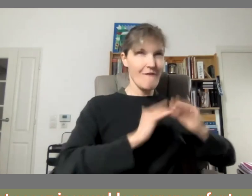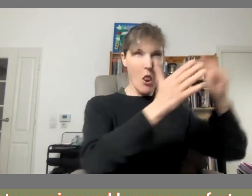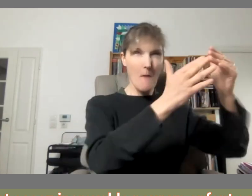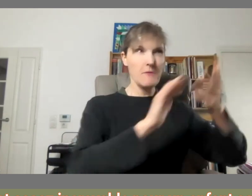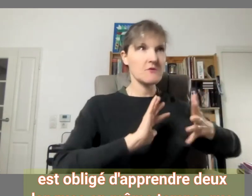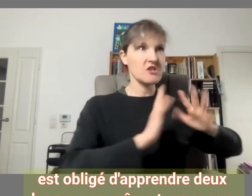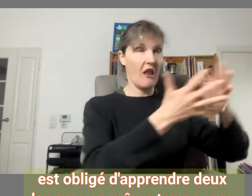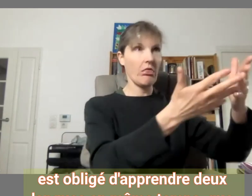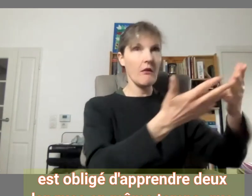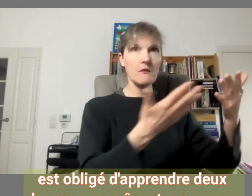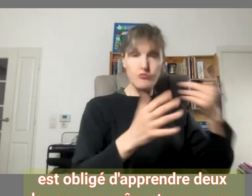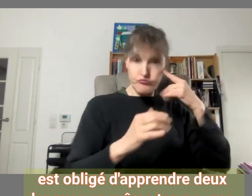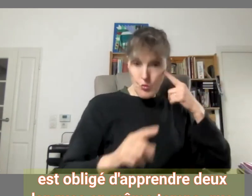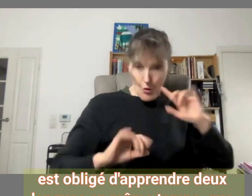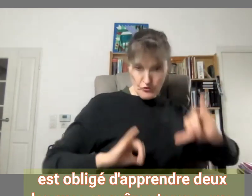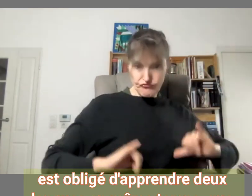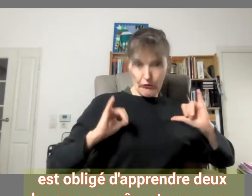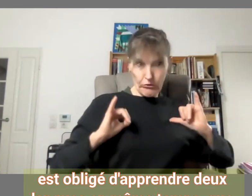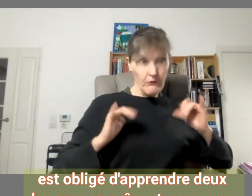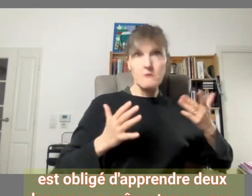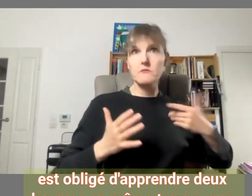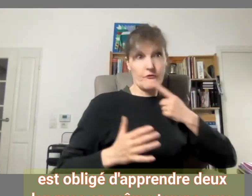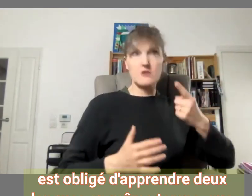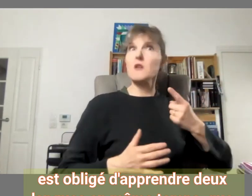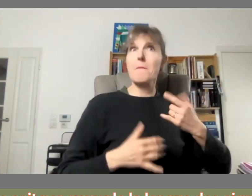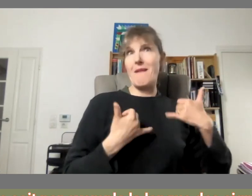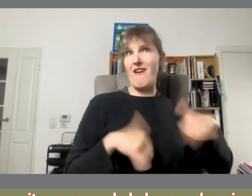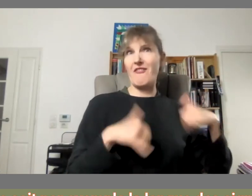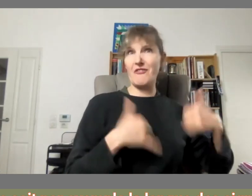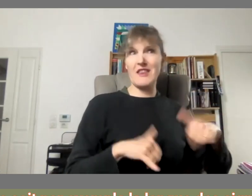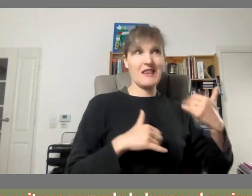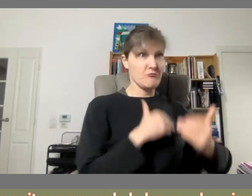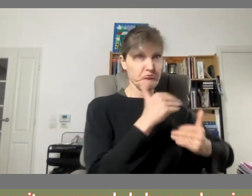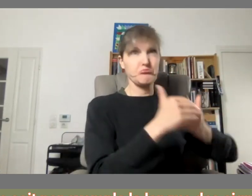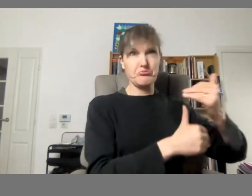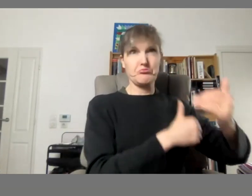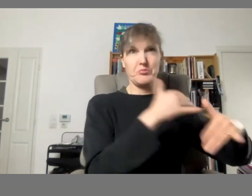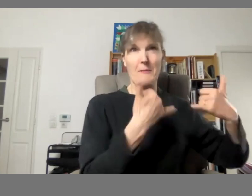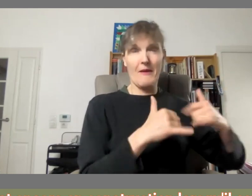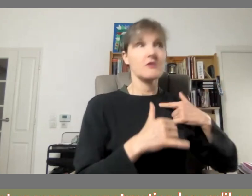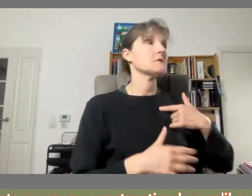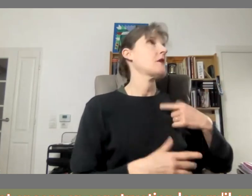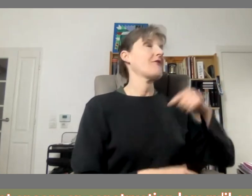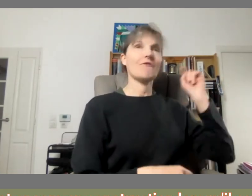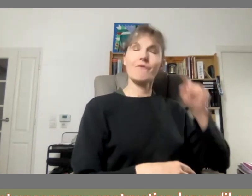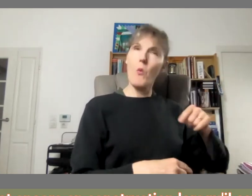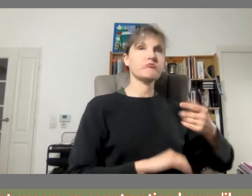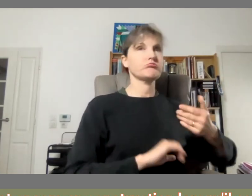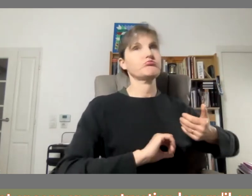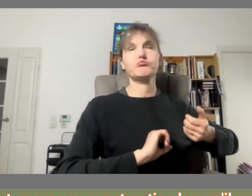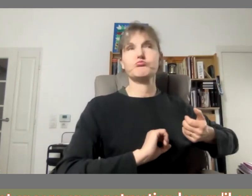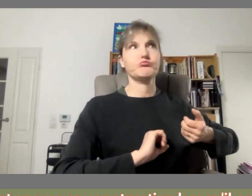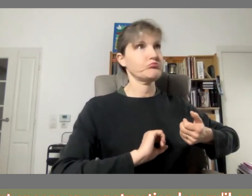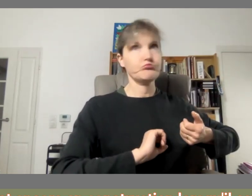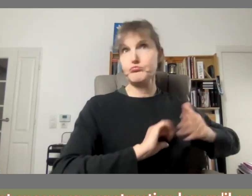qui est obligé d'apprendre deux langues en même temps soit par exemple la langue des signes elle est encore en construction lorsqu'il est jeune